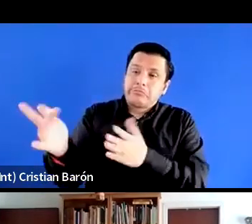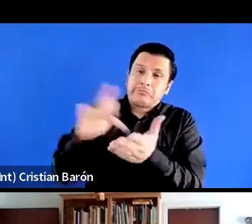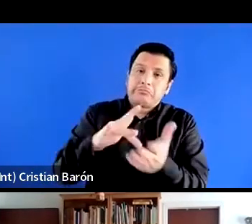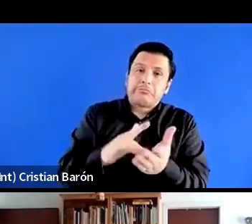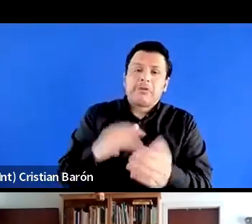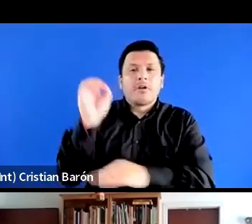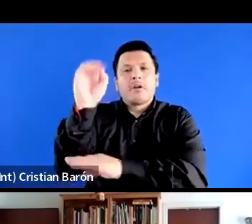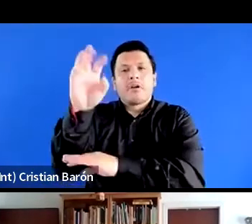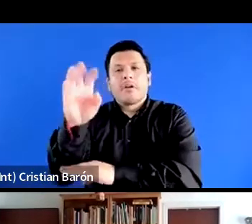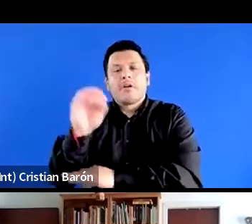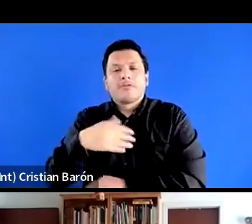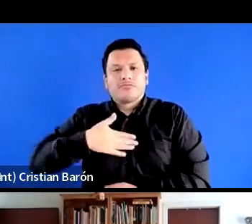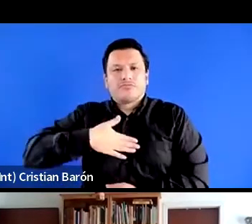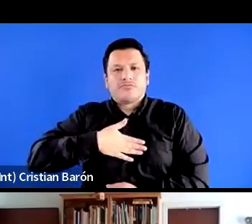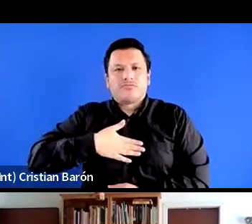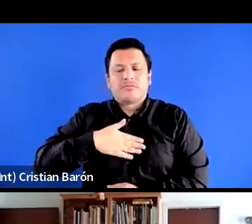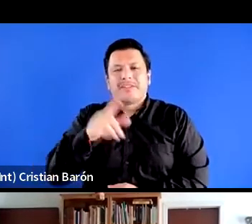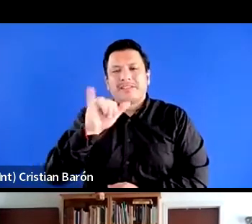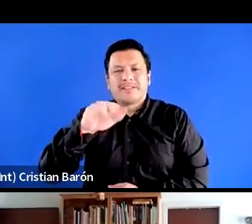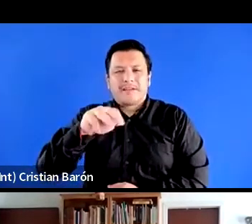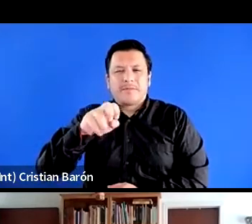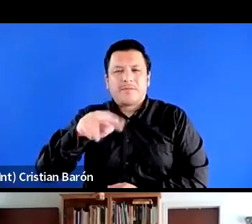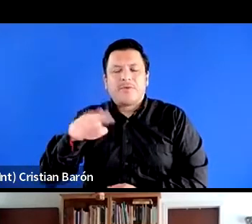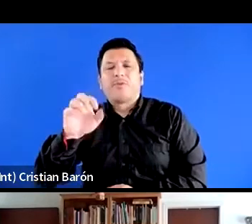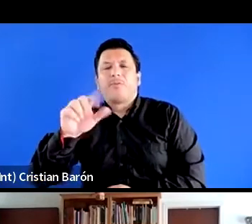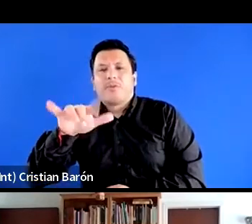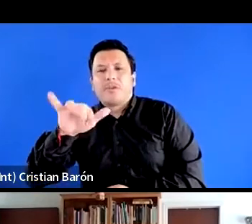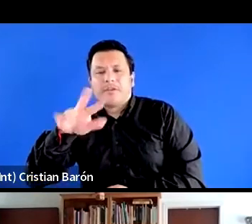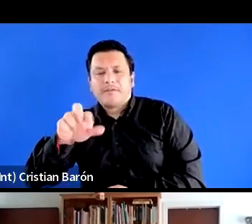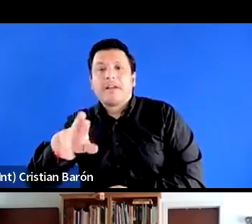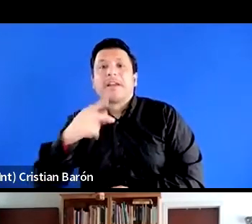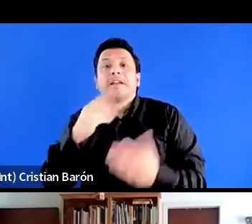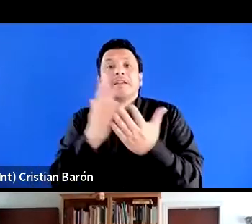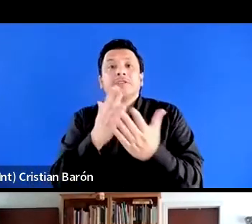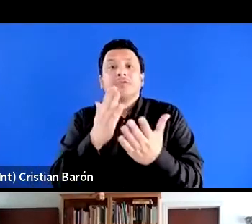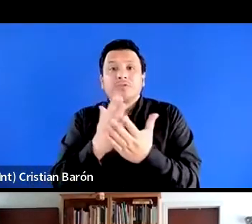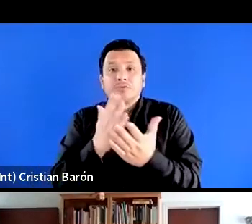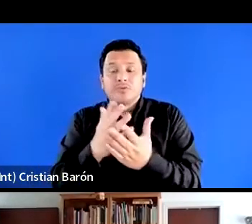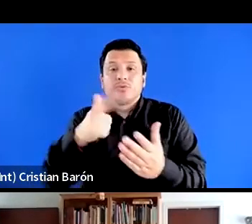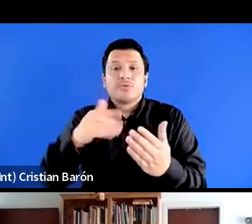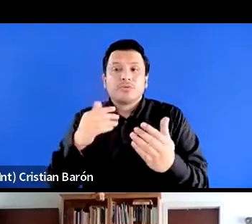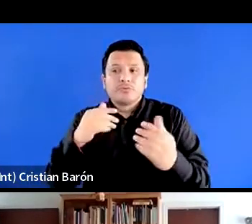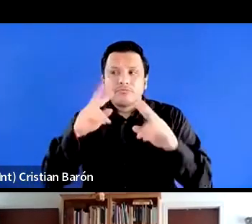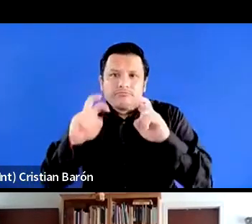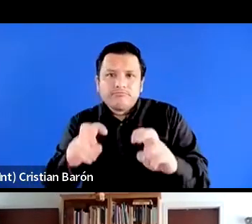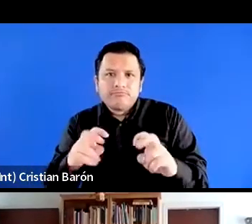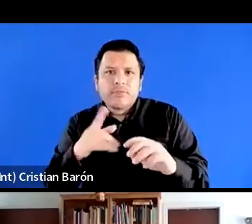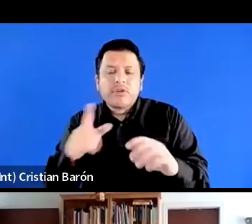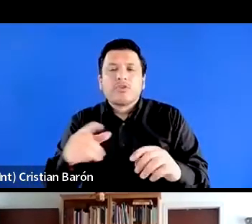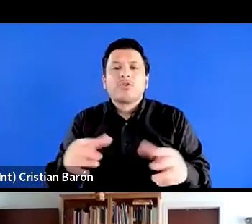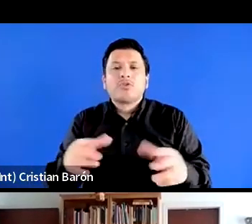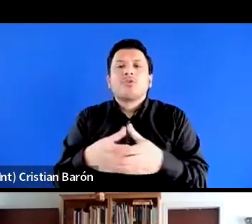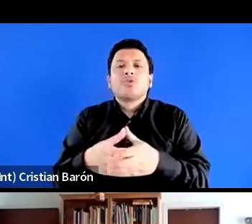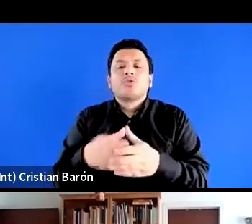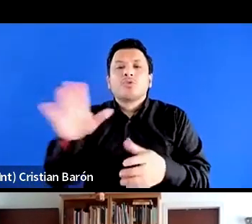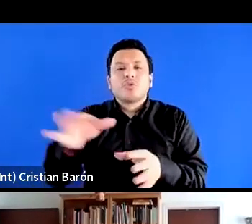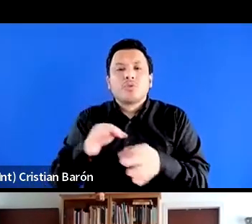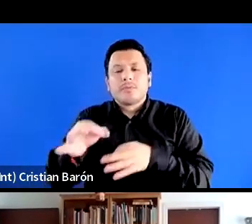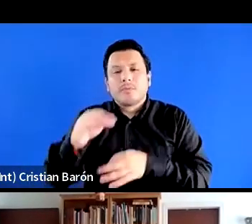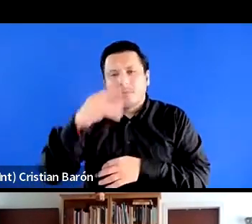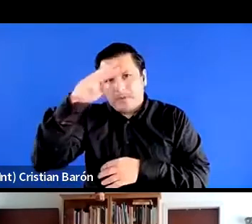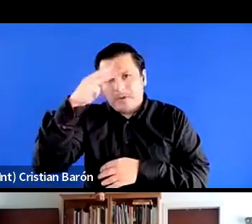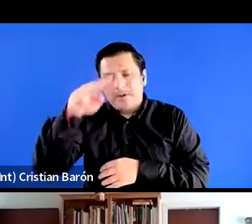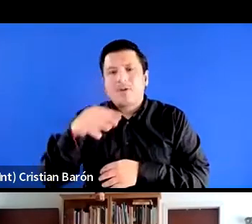Bolívar, en la Escuela de Altos Estudios en Ciencias Sociales, en la UAN Xochimilco, en la